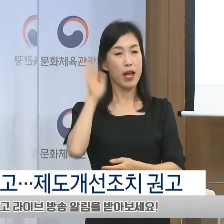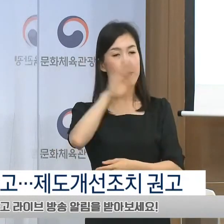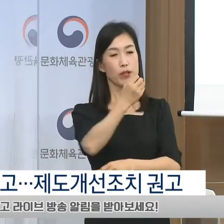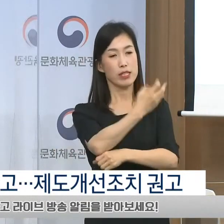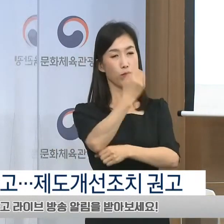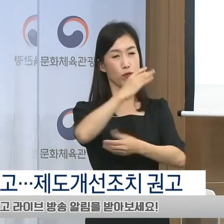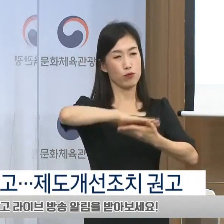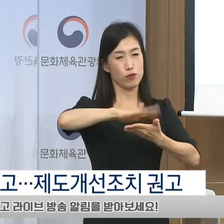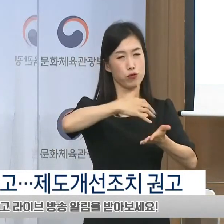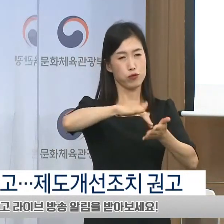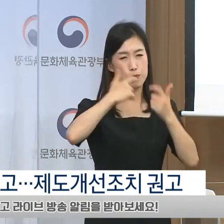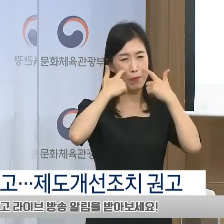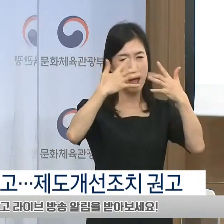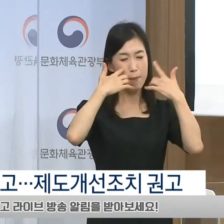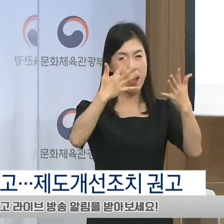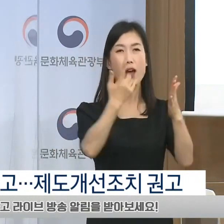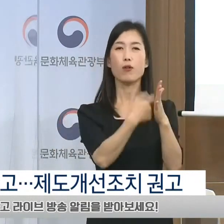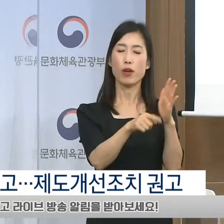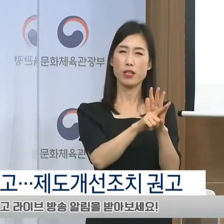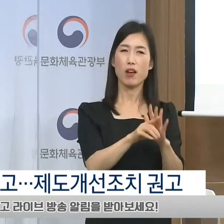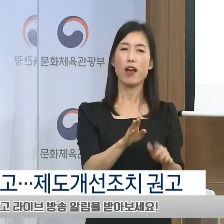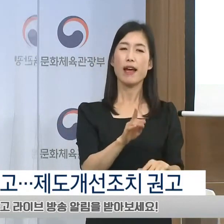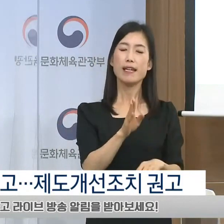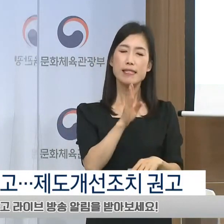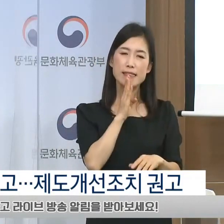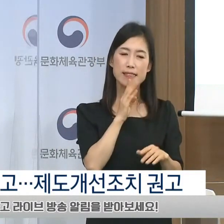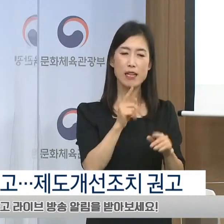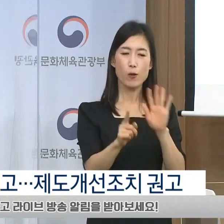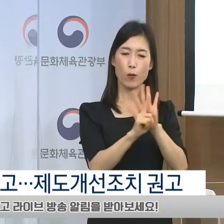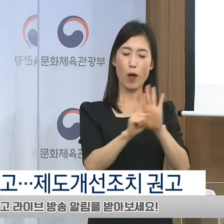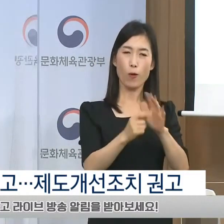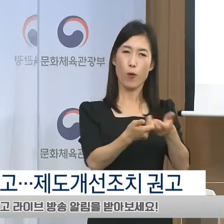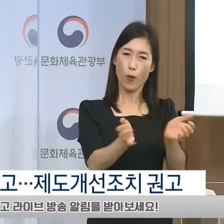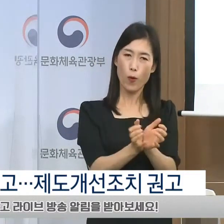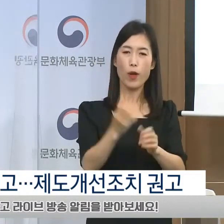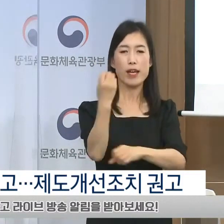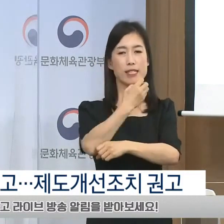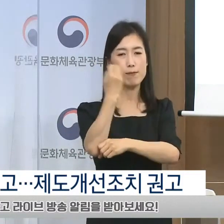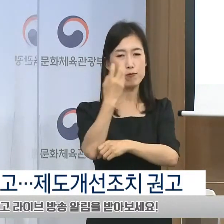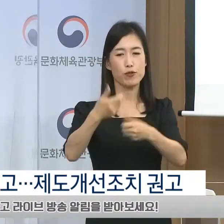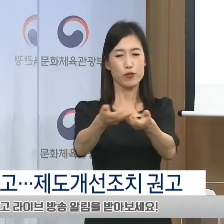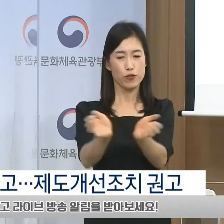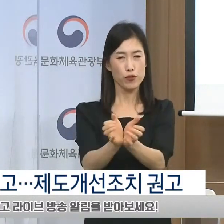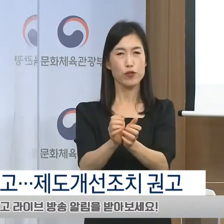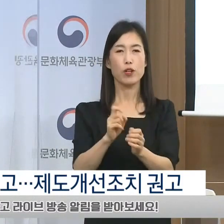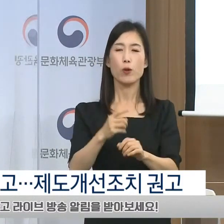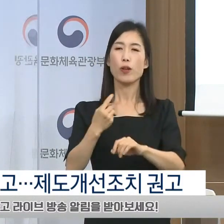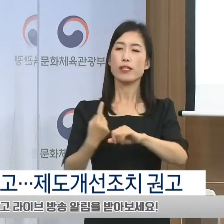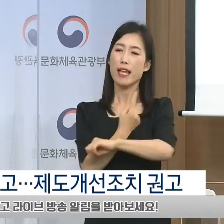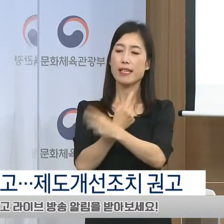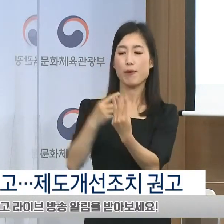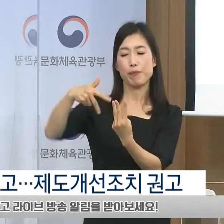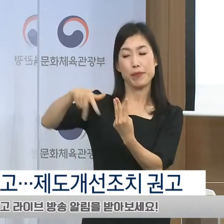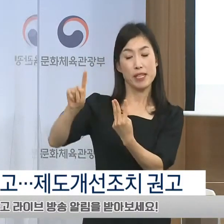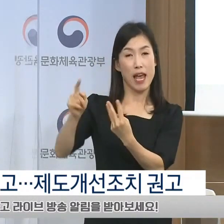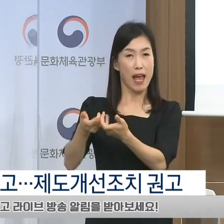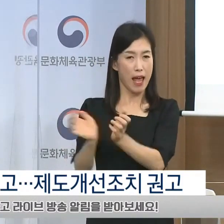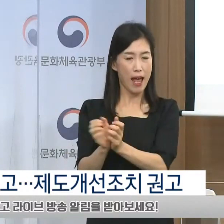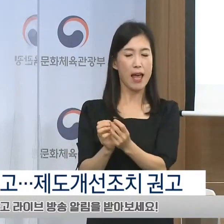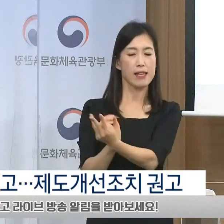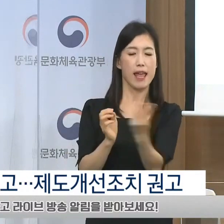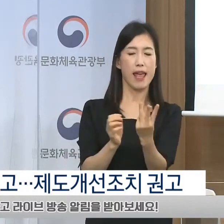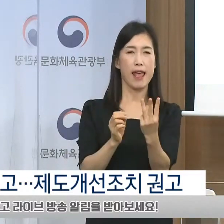운영을 위해 신문업계, 광고업계뿐만 아니라 제3자가 동등한 비율로 이사회에 참여하도록